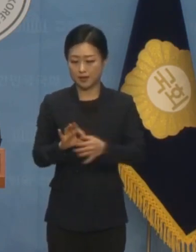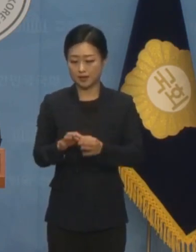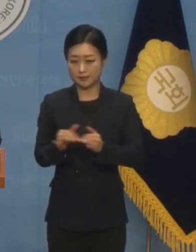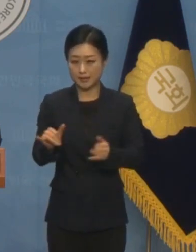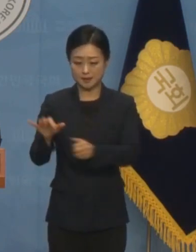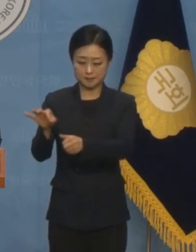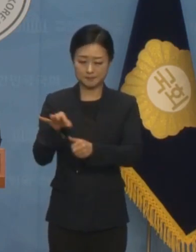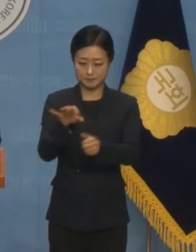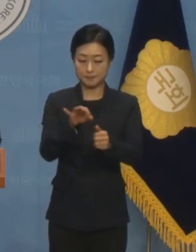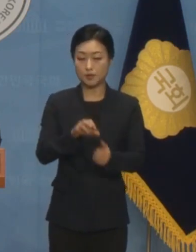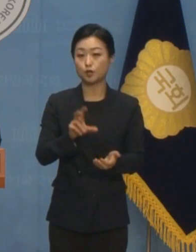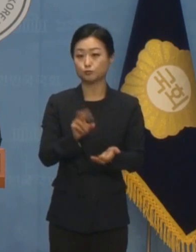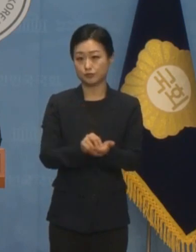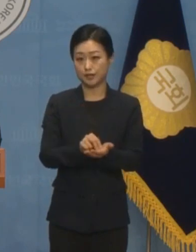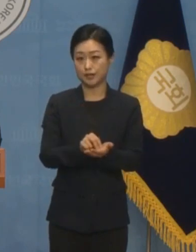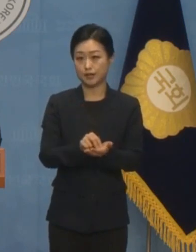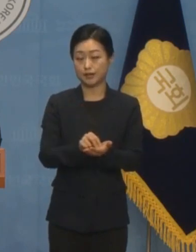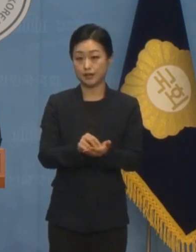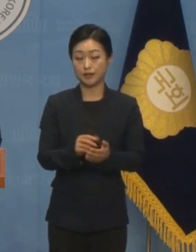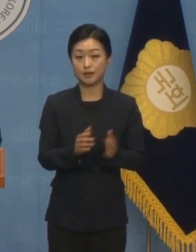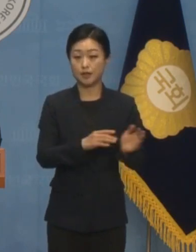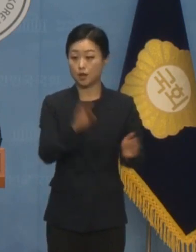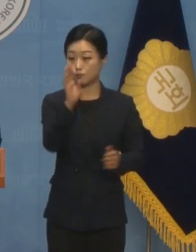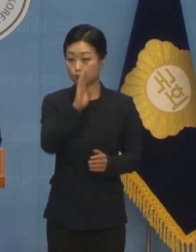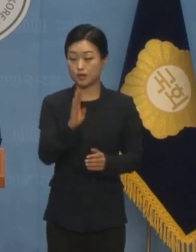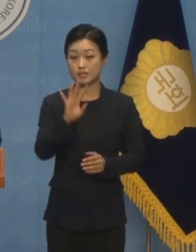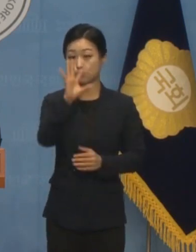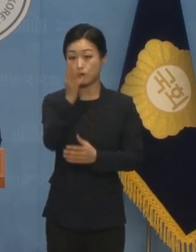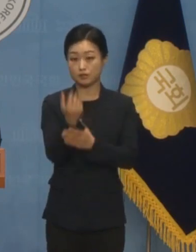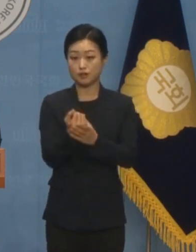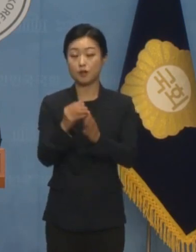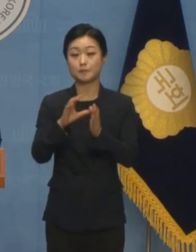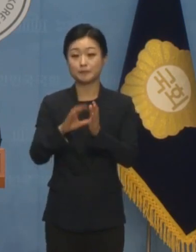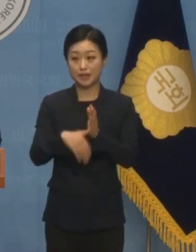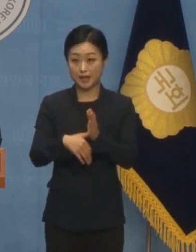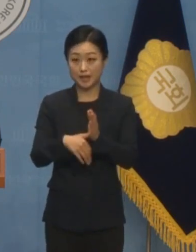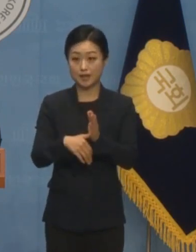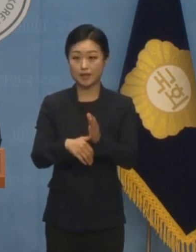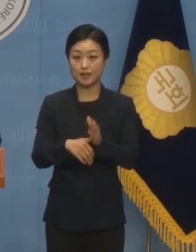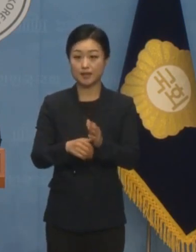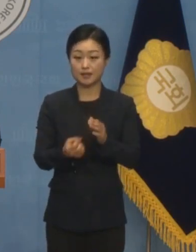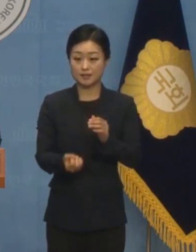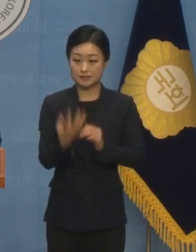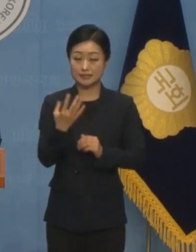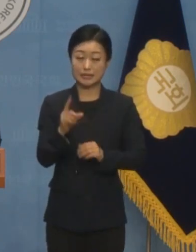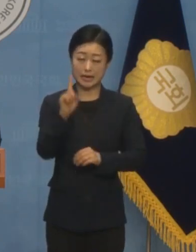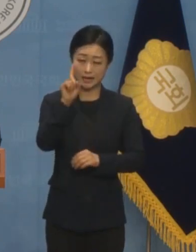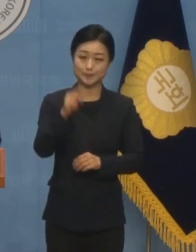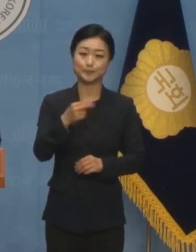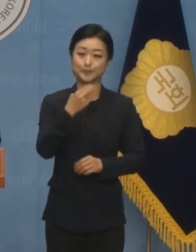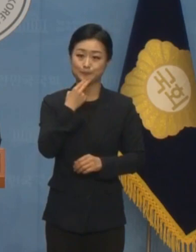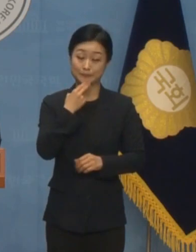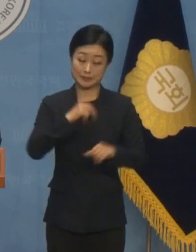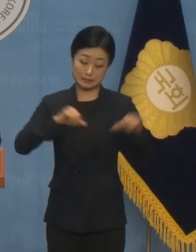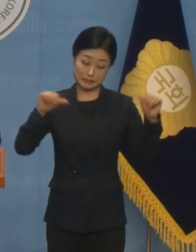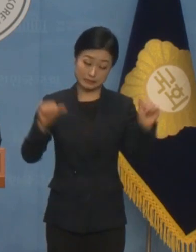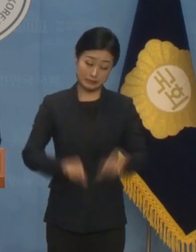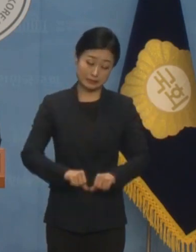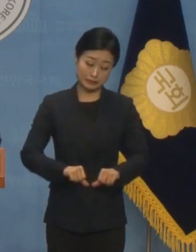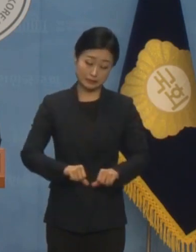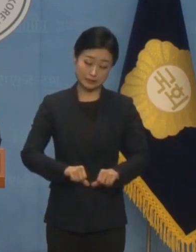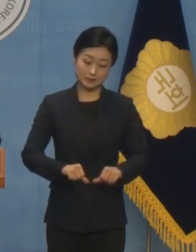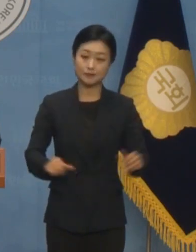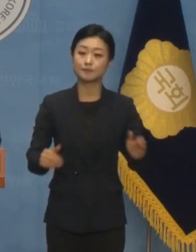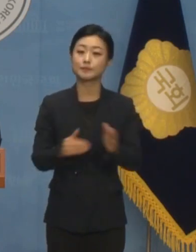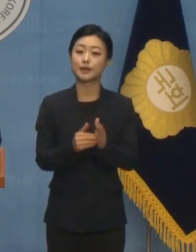분란을 일으키더니 브라질 월드컵에서 단 1승도 하지 못한 처참한 성적을